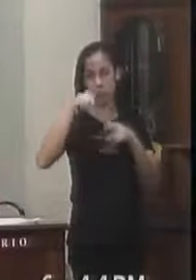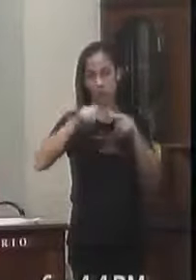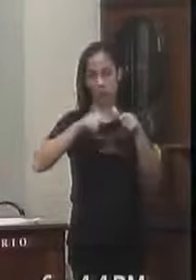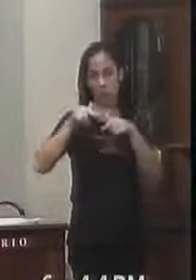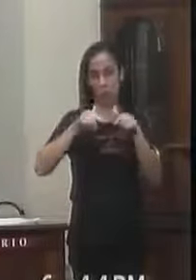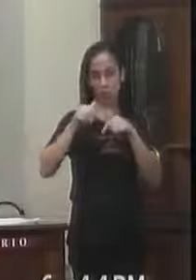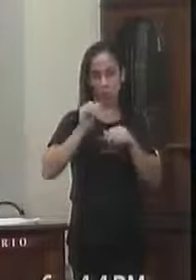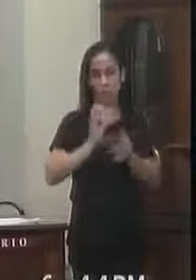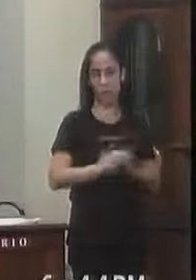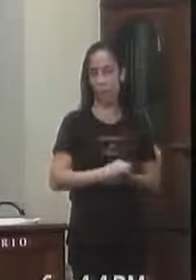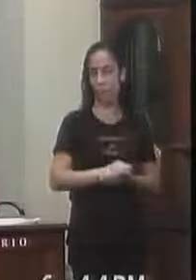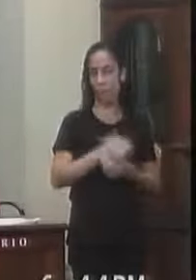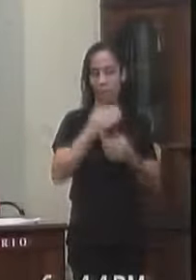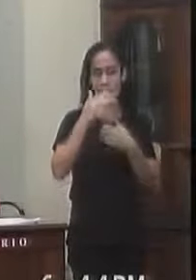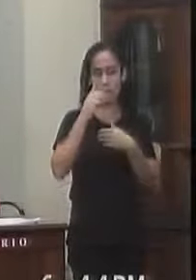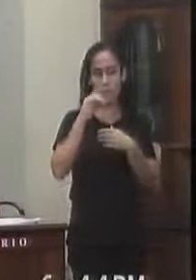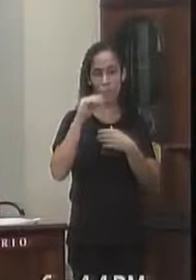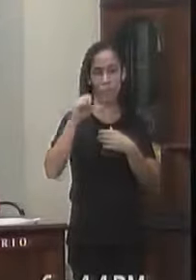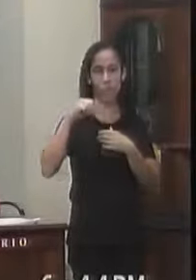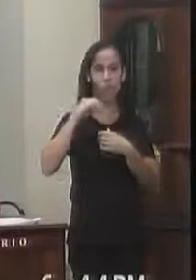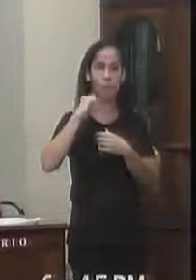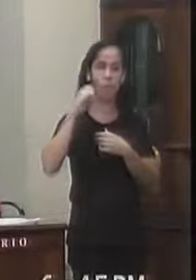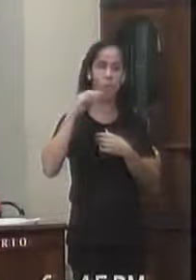de abril Vereador Marcelo De Santa Isabel